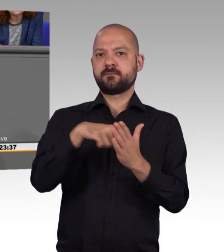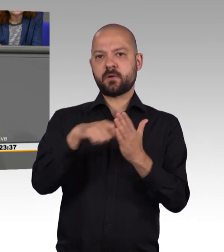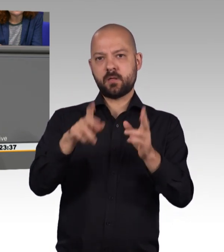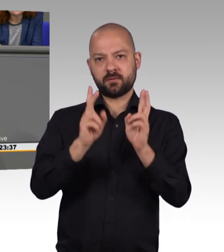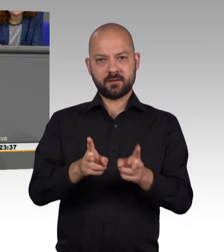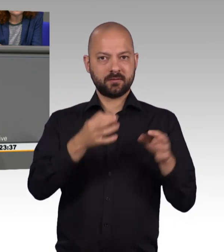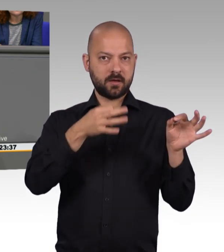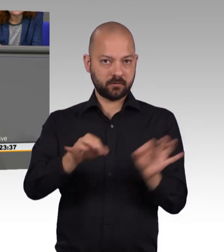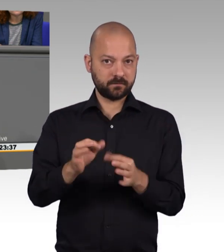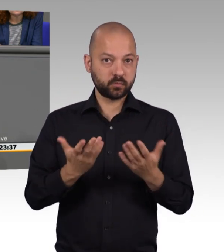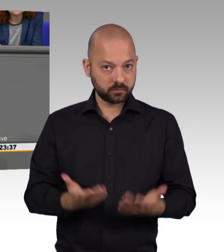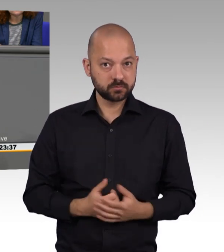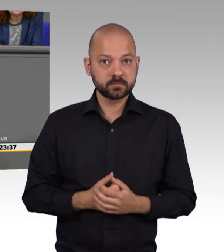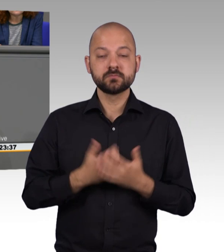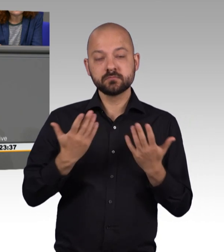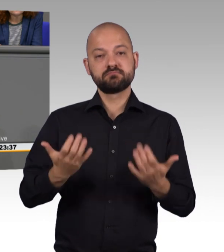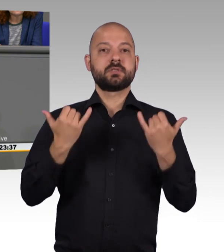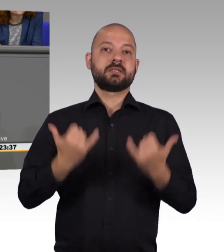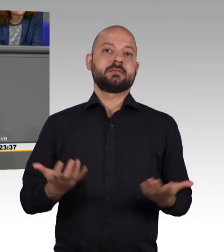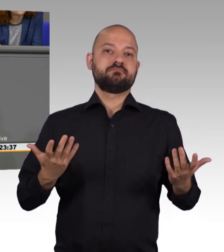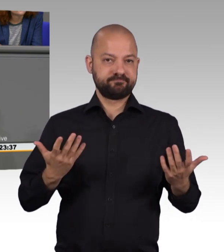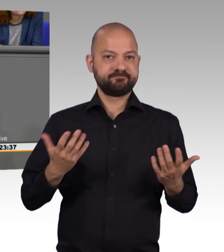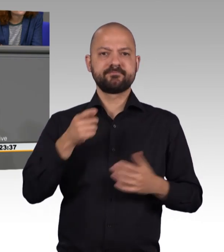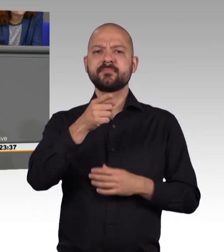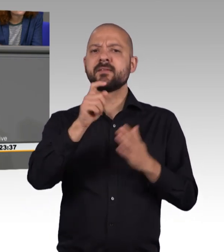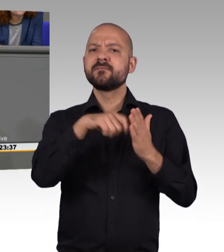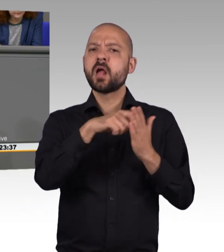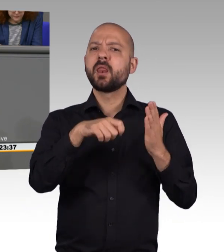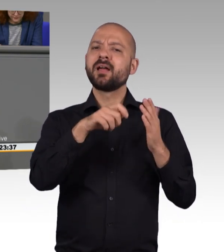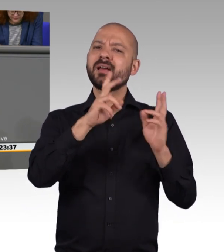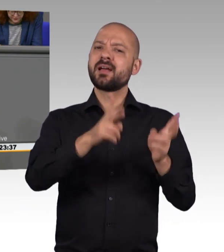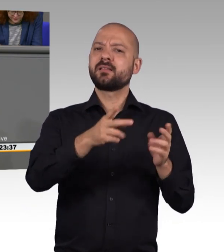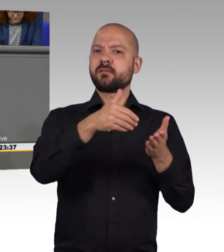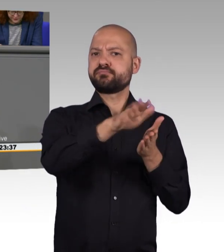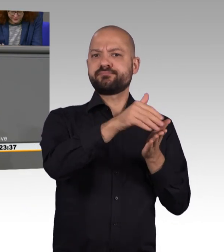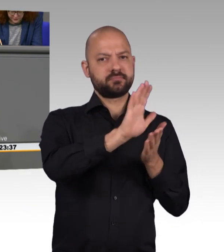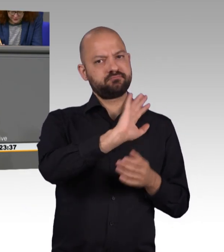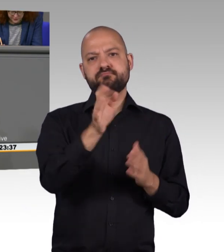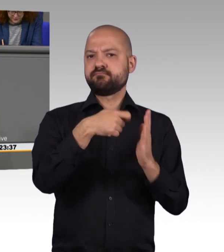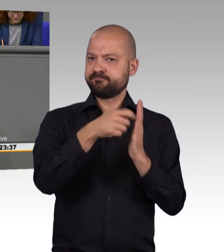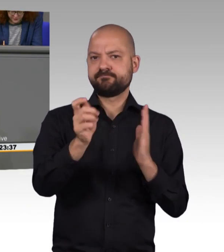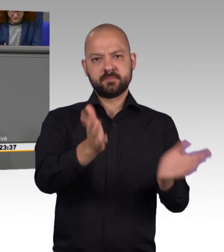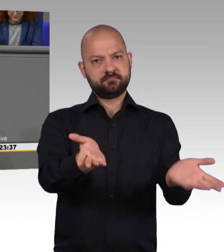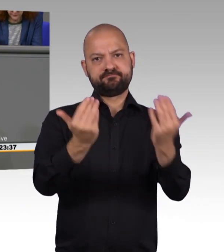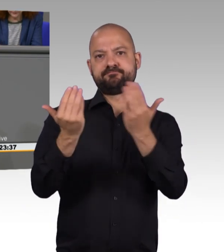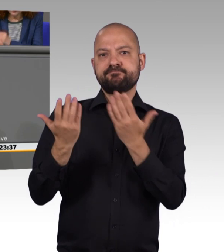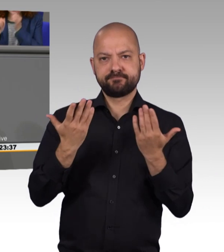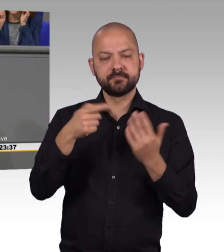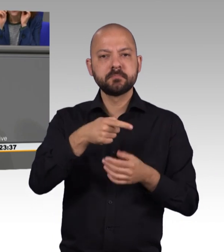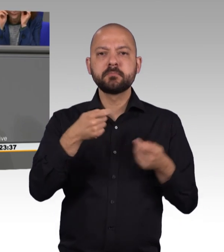es soweit, dass wir die Wahlrechtsausschüsse streichen, und zwar im Bundeswahlgesetz und im Europawahlgesetz, hier